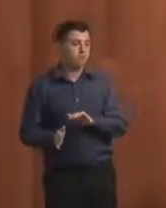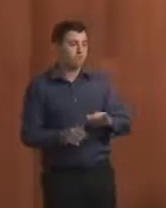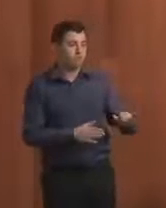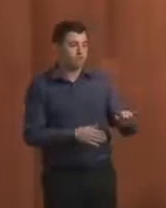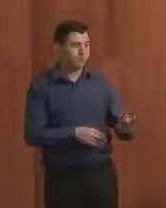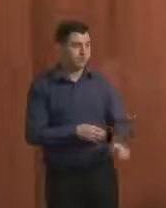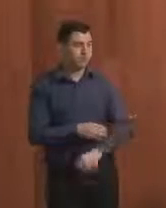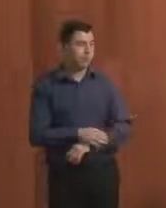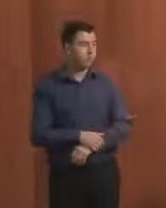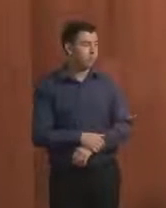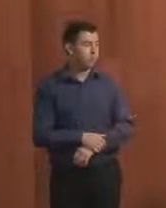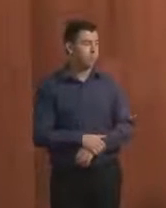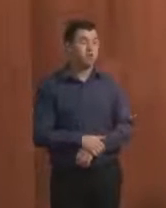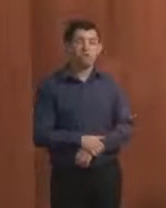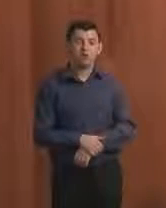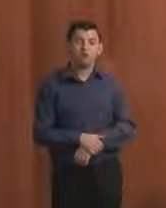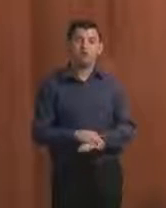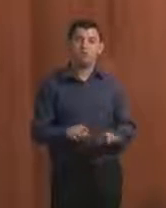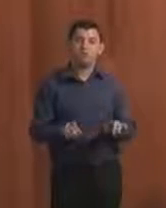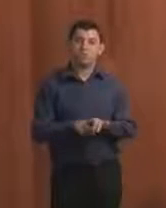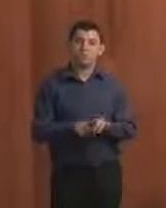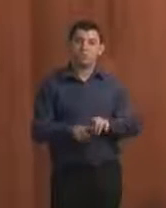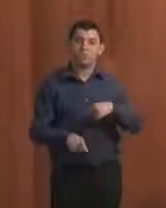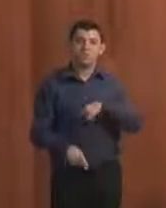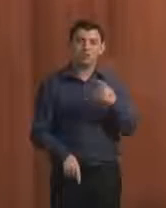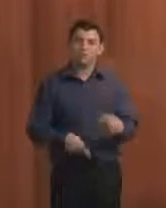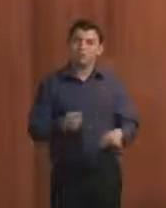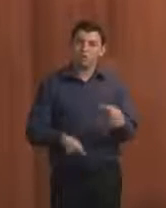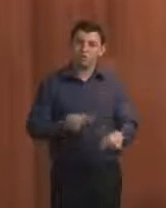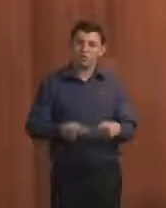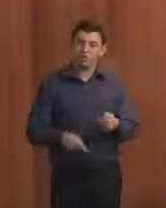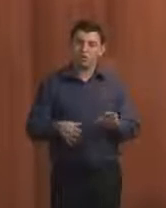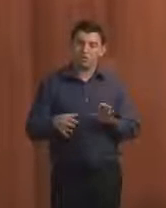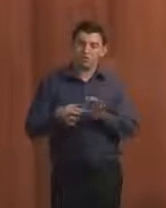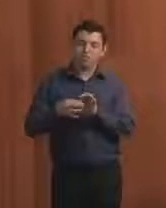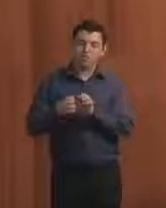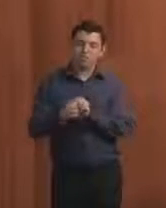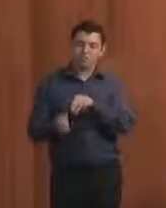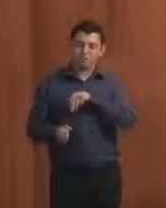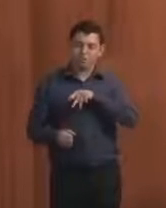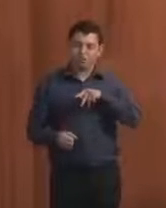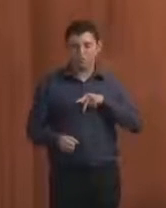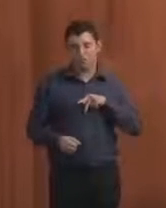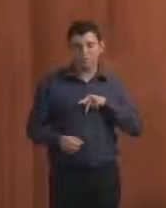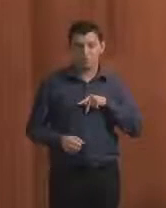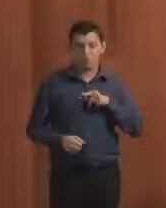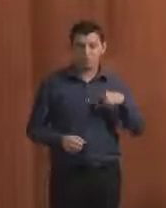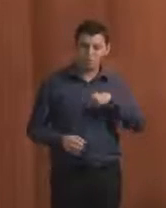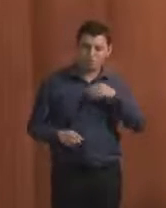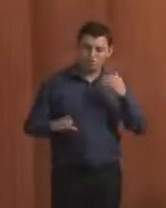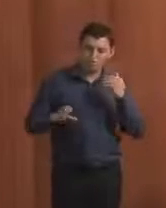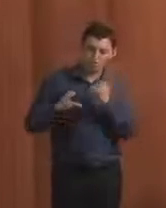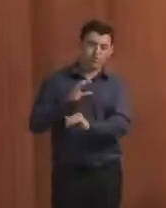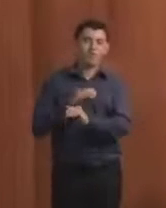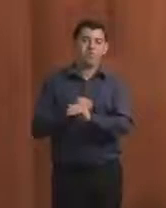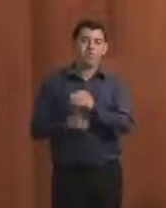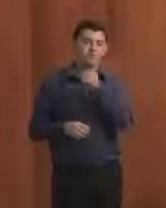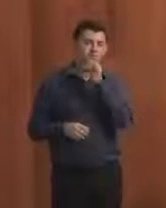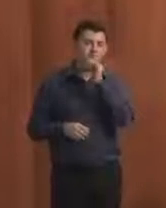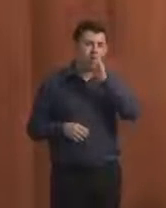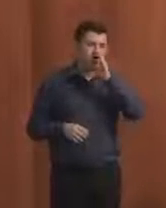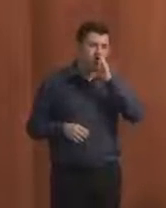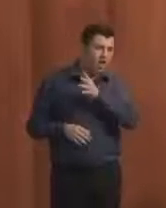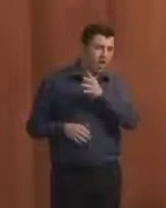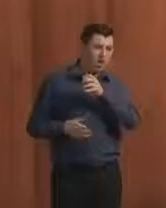Outro ponto que foi debatido é um canal direto com o Ministério Público para envio, de forma simples, das denúncias. Porque a gente